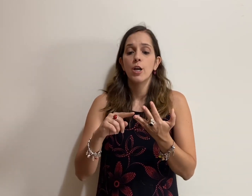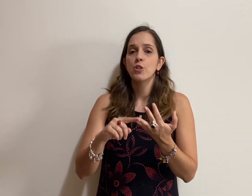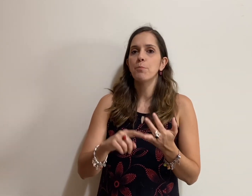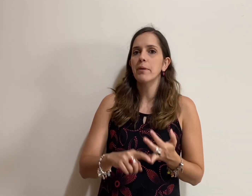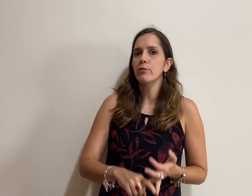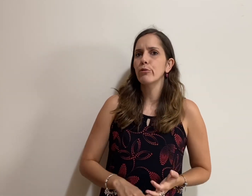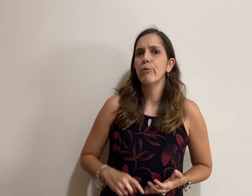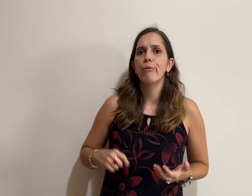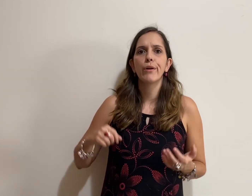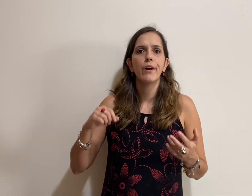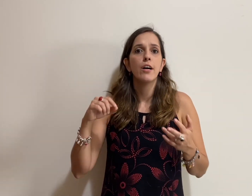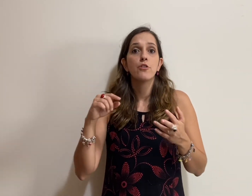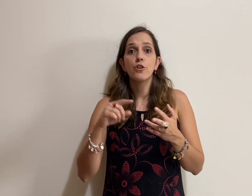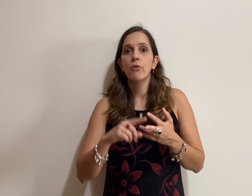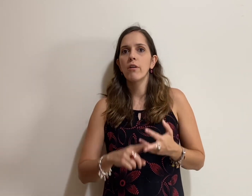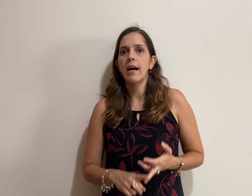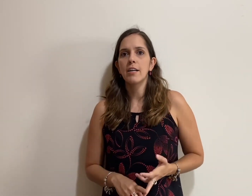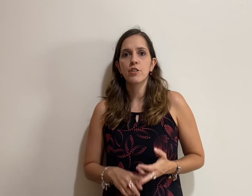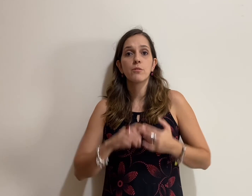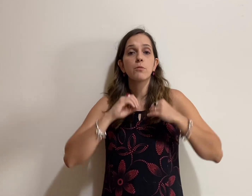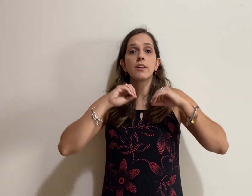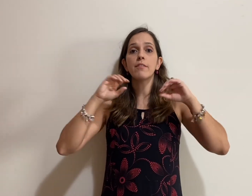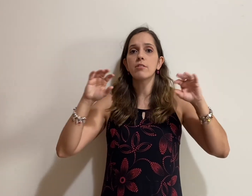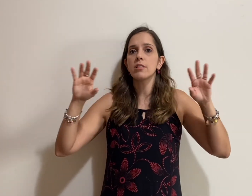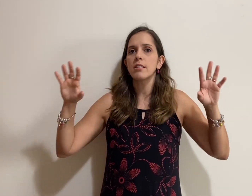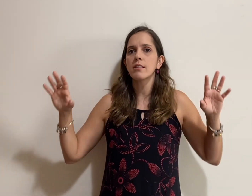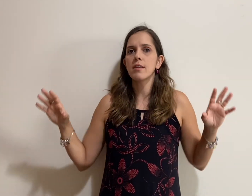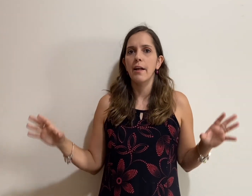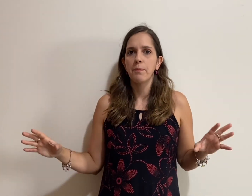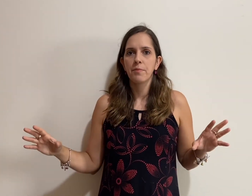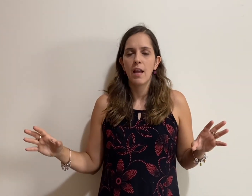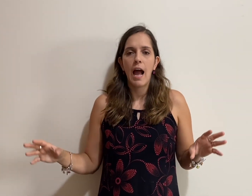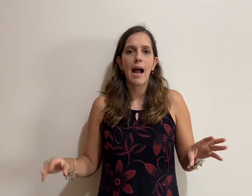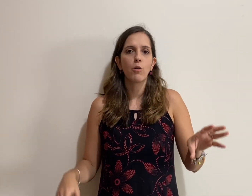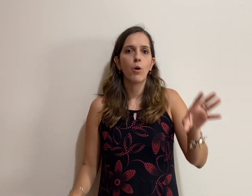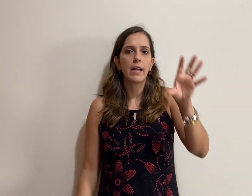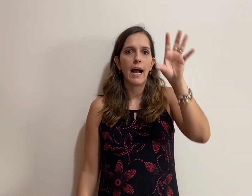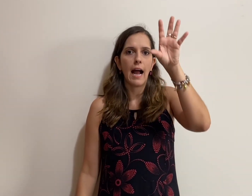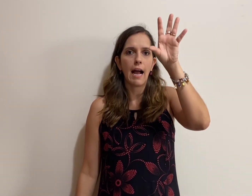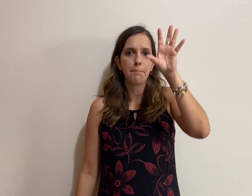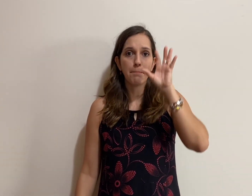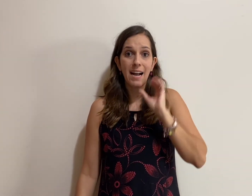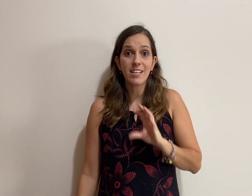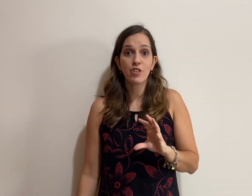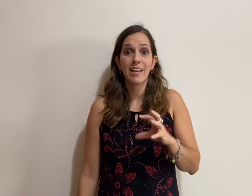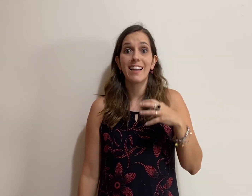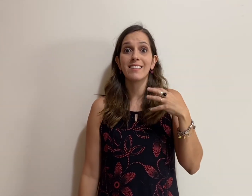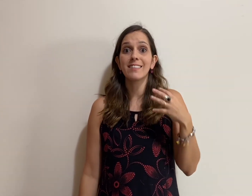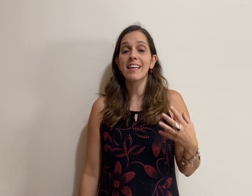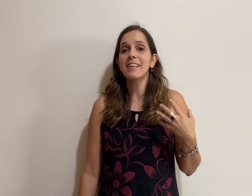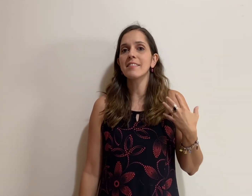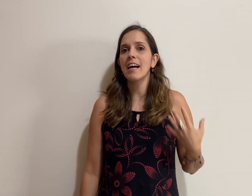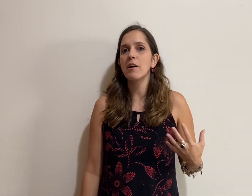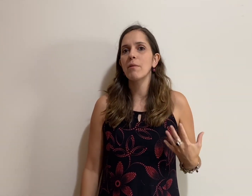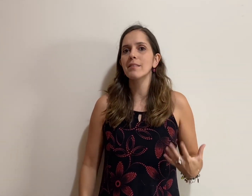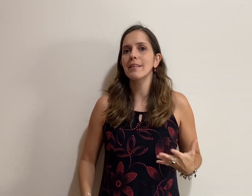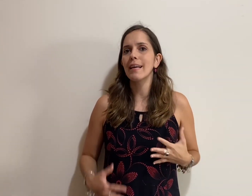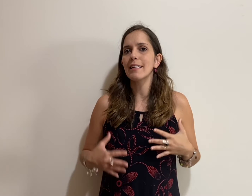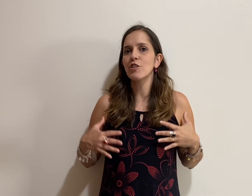de pintura, de colagem, do que você quiser. Agora, a imagem, ela tem que estar com essa ideia de